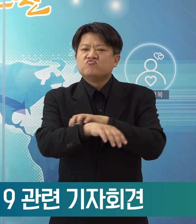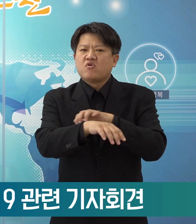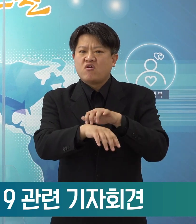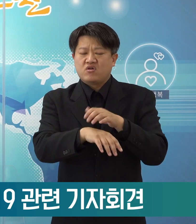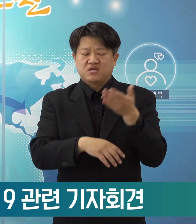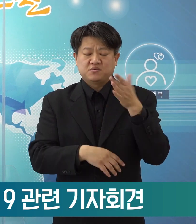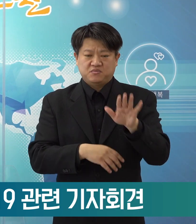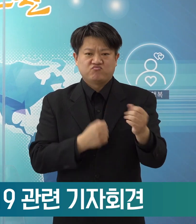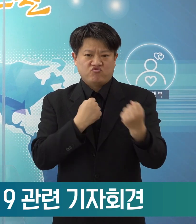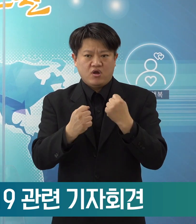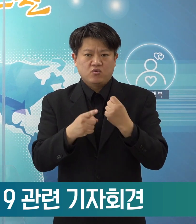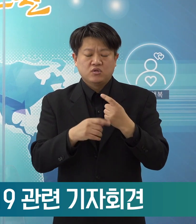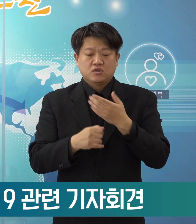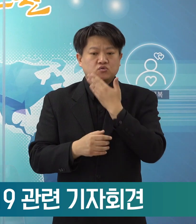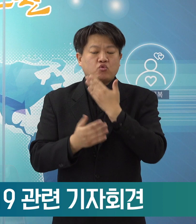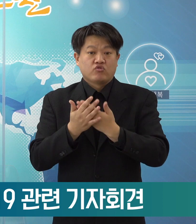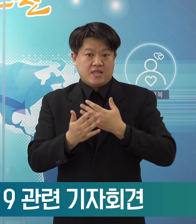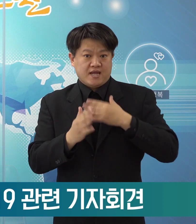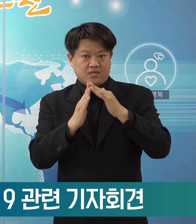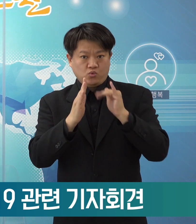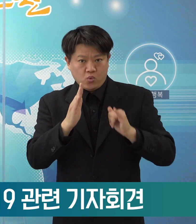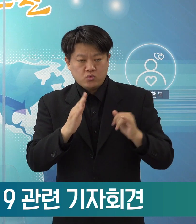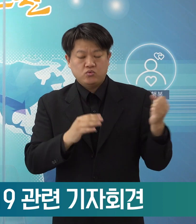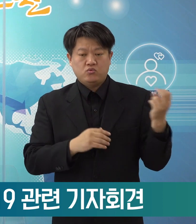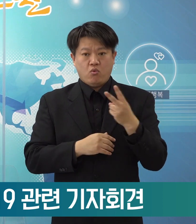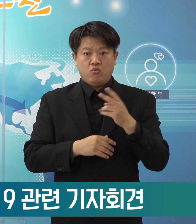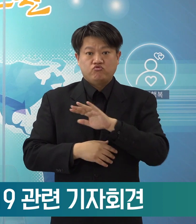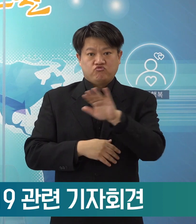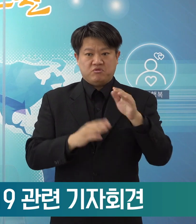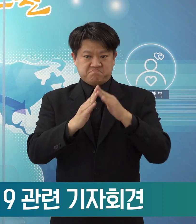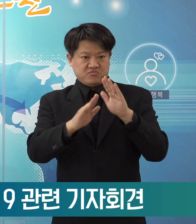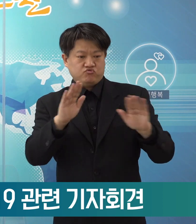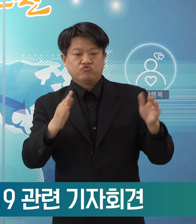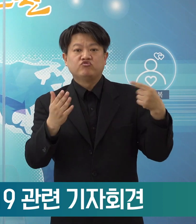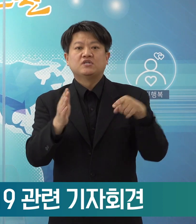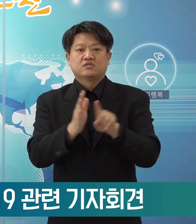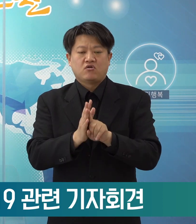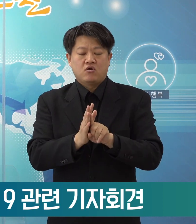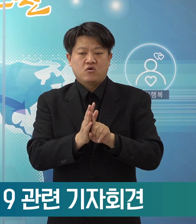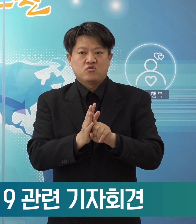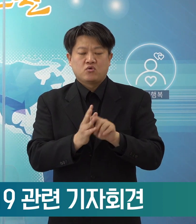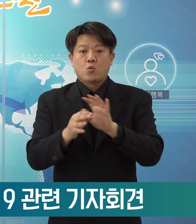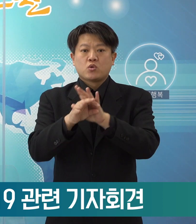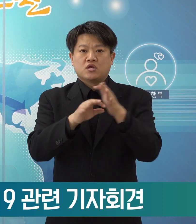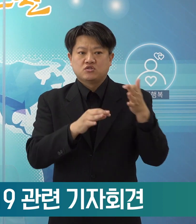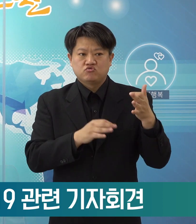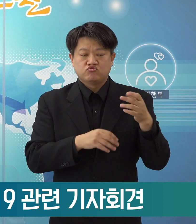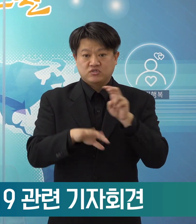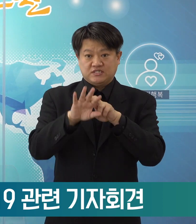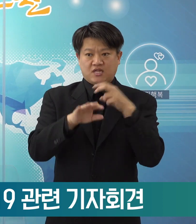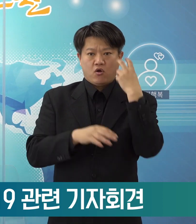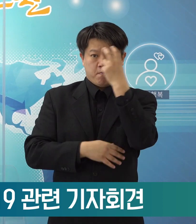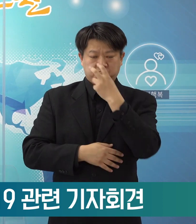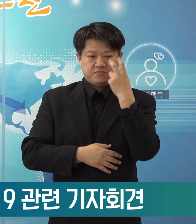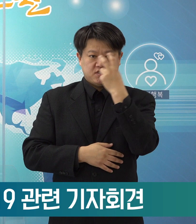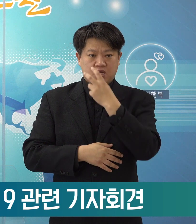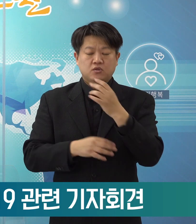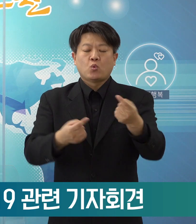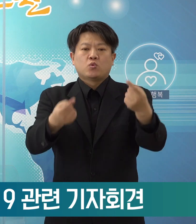소중한 나의 가족과 우리의 이웃을 위해 코로나19 진단검사에